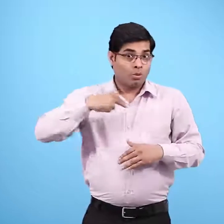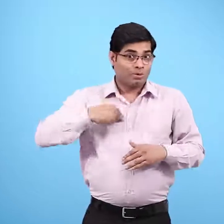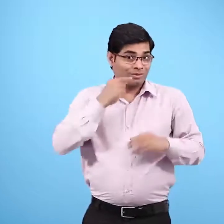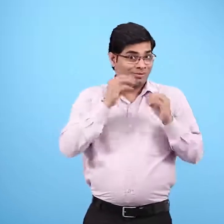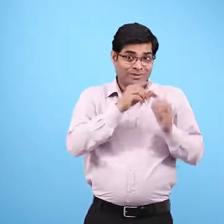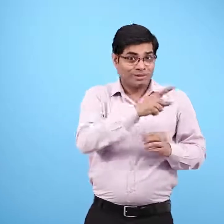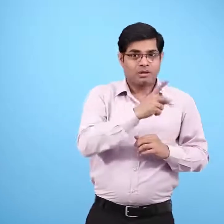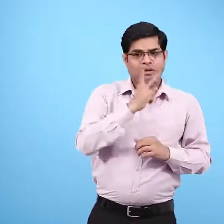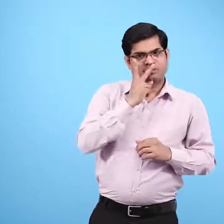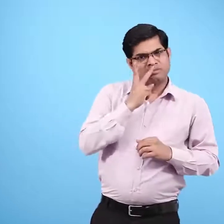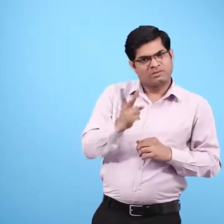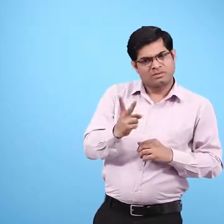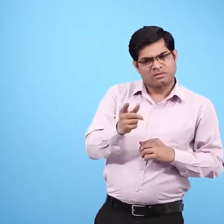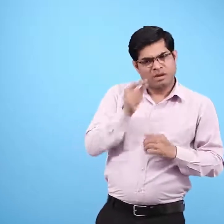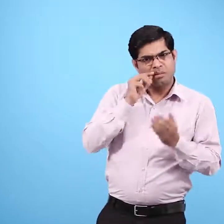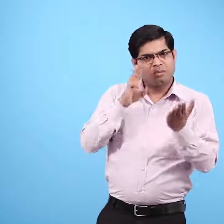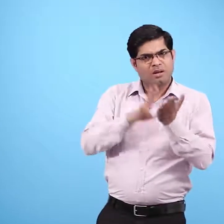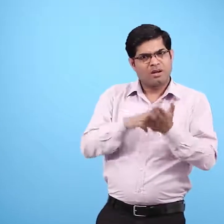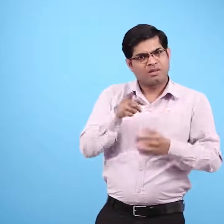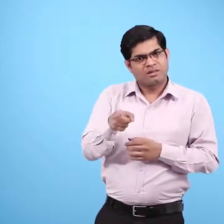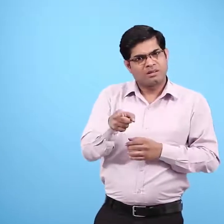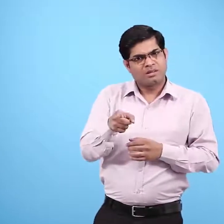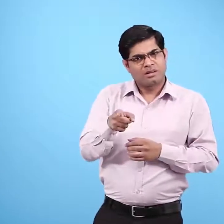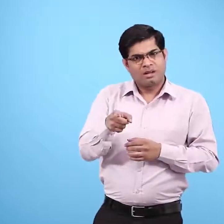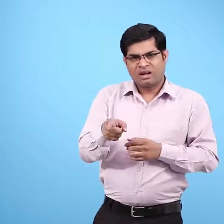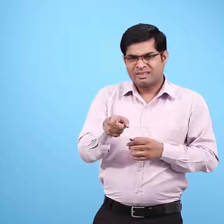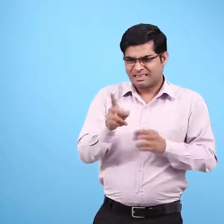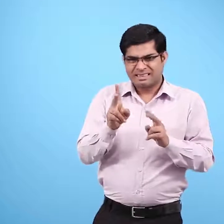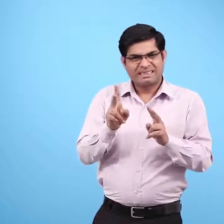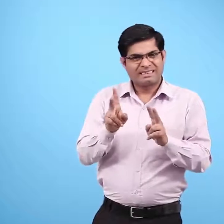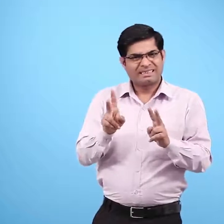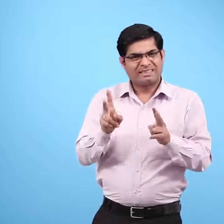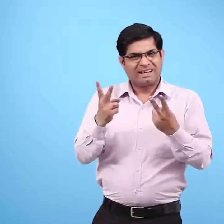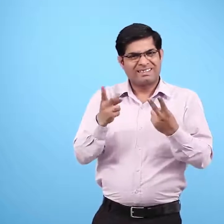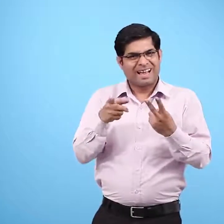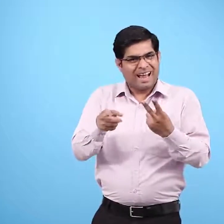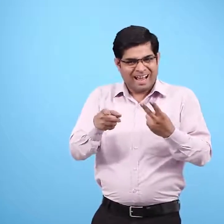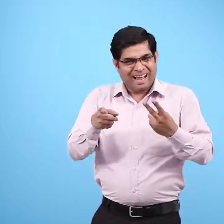डॉक्टर ने दिखा कि मार्टिन की पेट में एक अद्भुत खिडकी सी बन गई थी